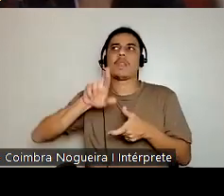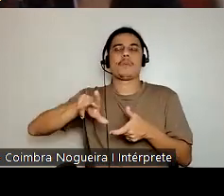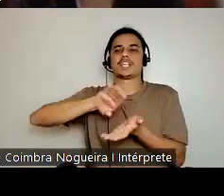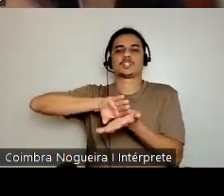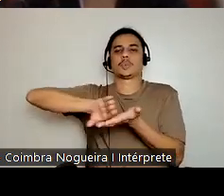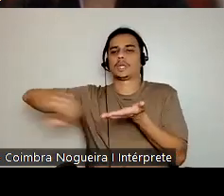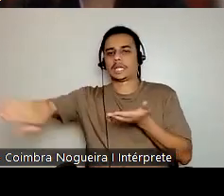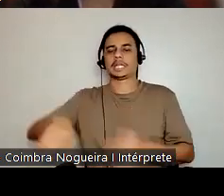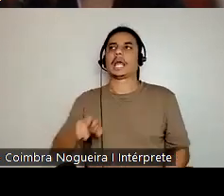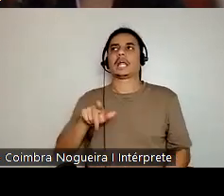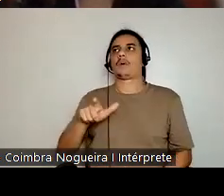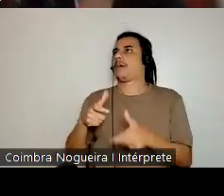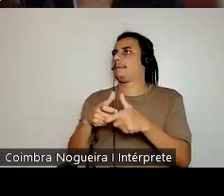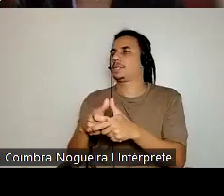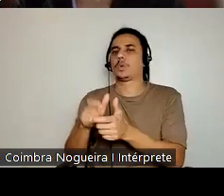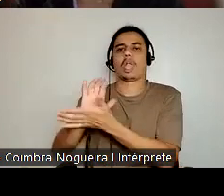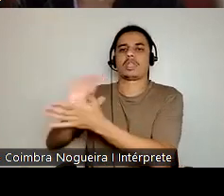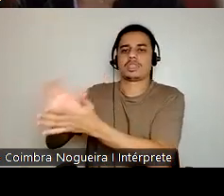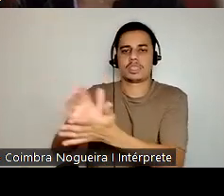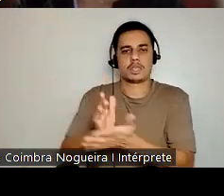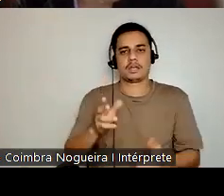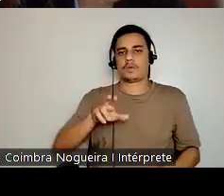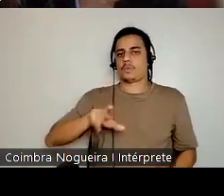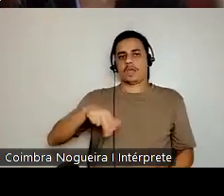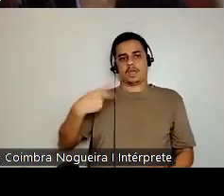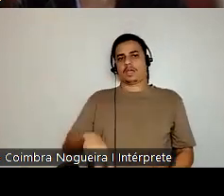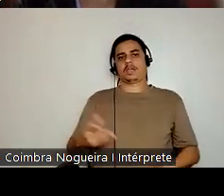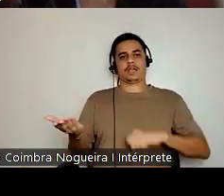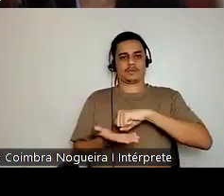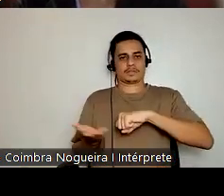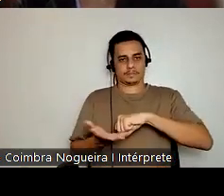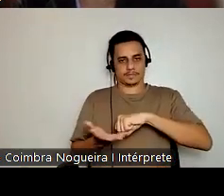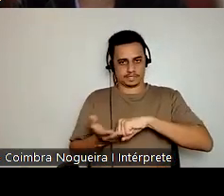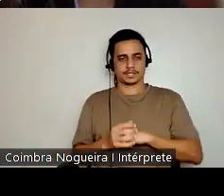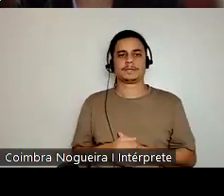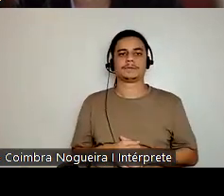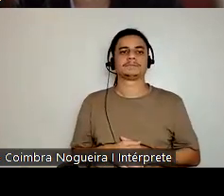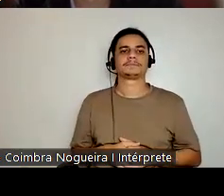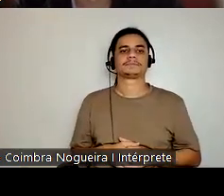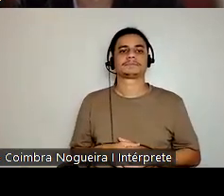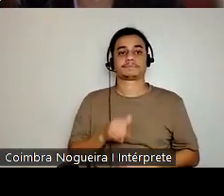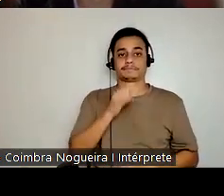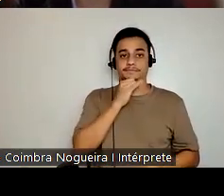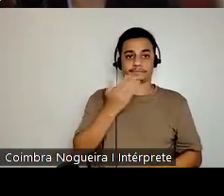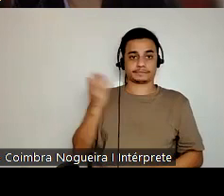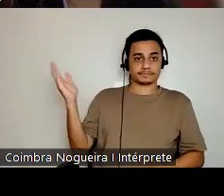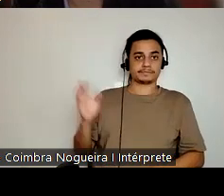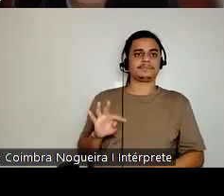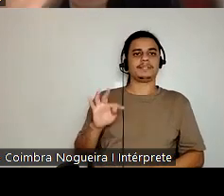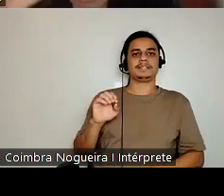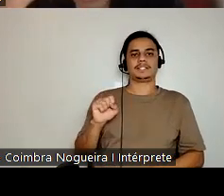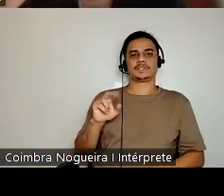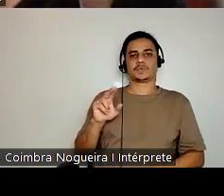massacrada contemporaneamente. então, por exemplo, Tzuda usa minoria